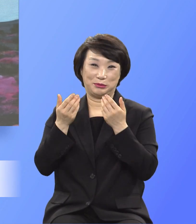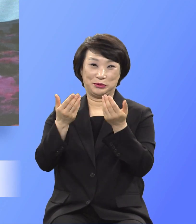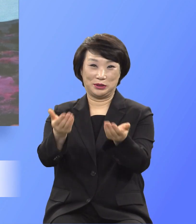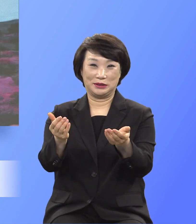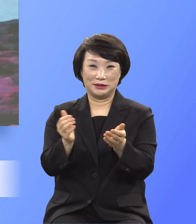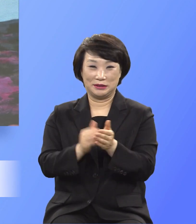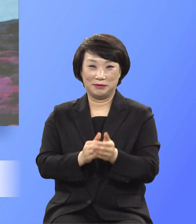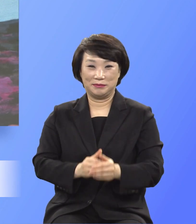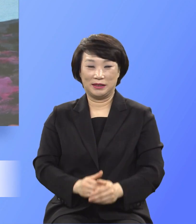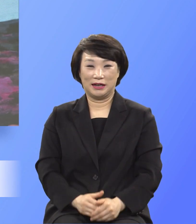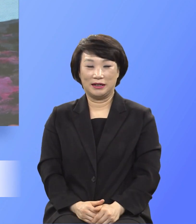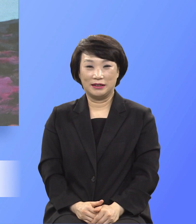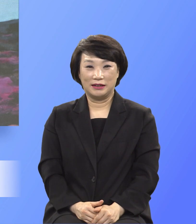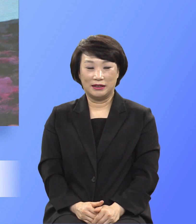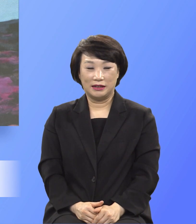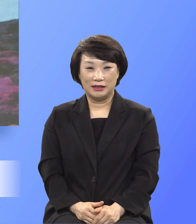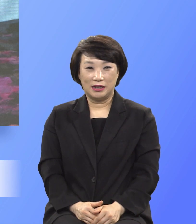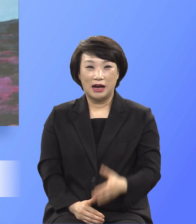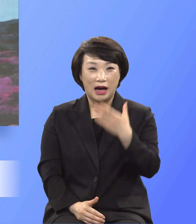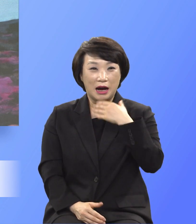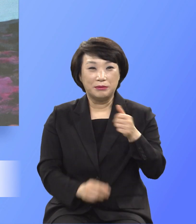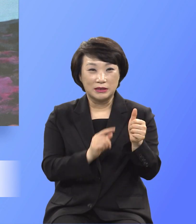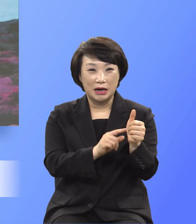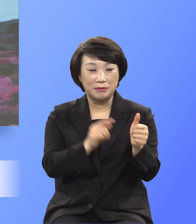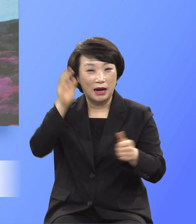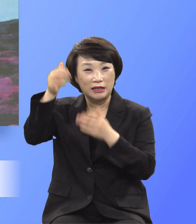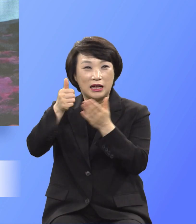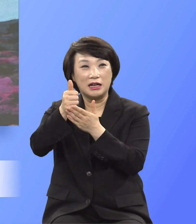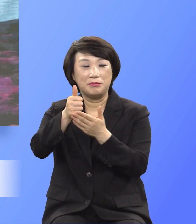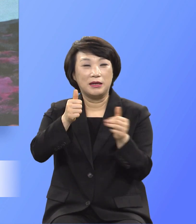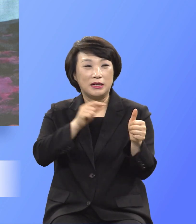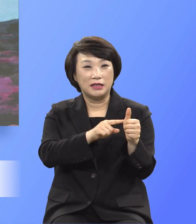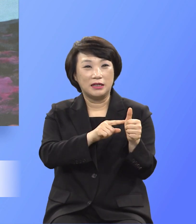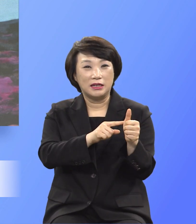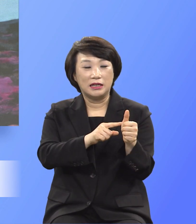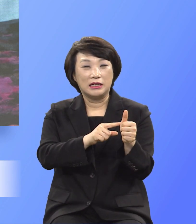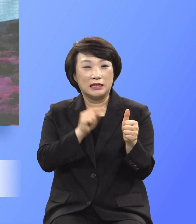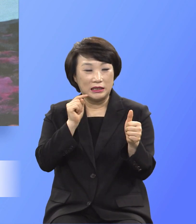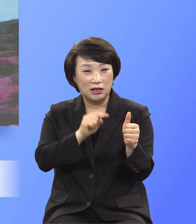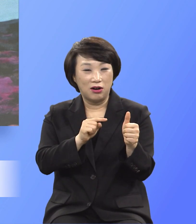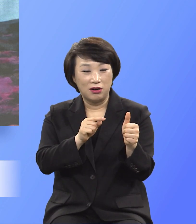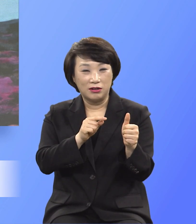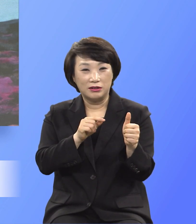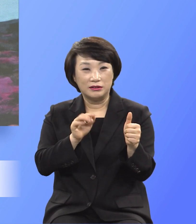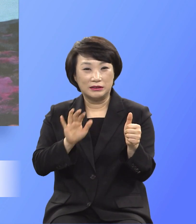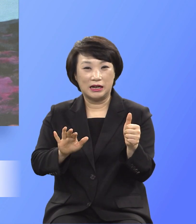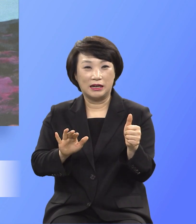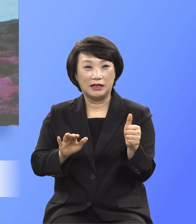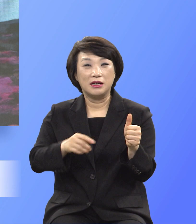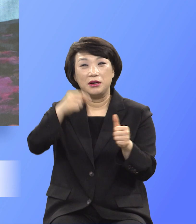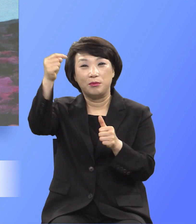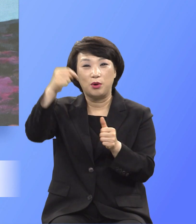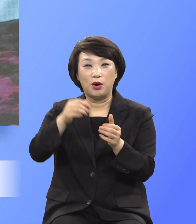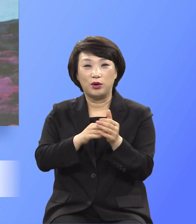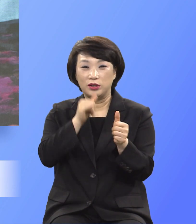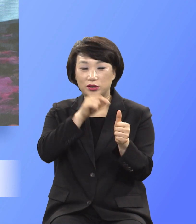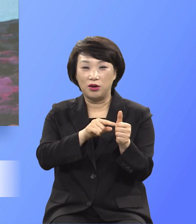하나님께서 아브라함에게 자신이 받을 엄청난 이 재물을